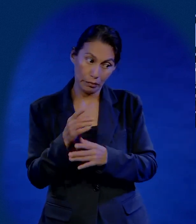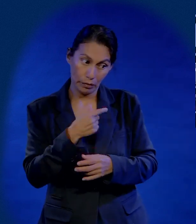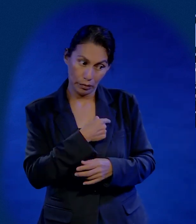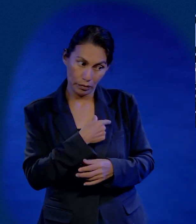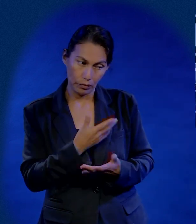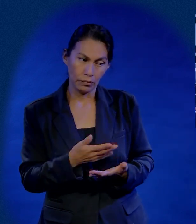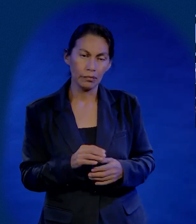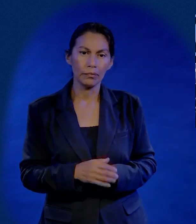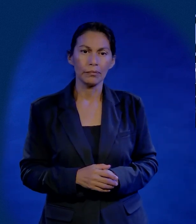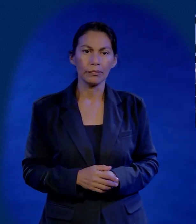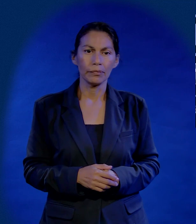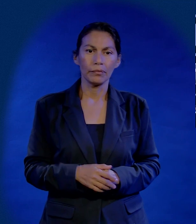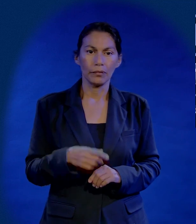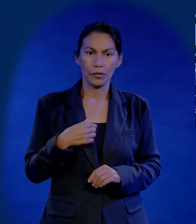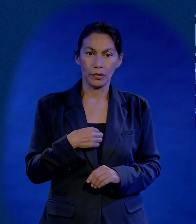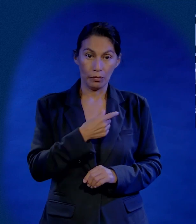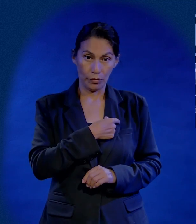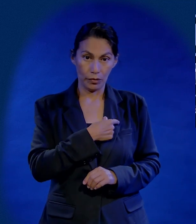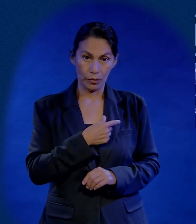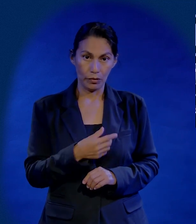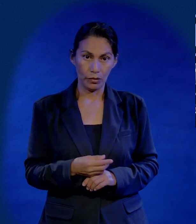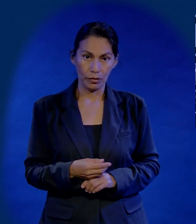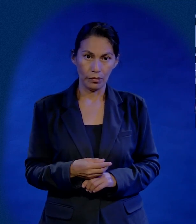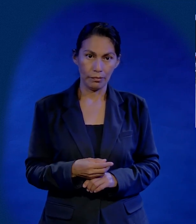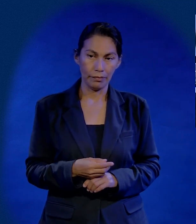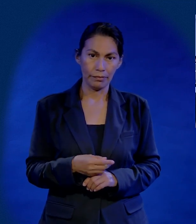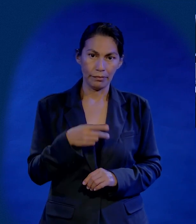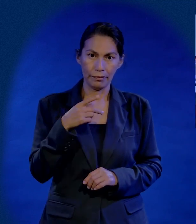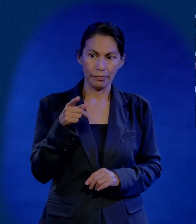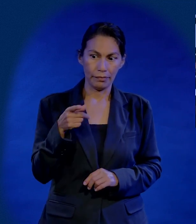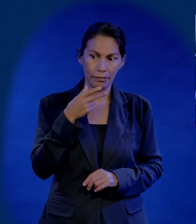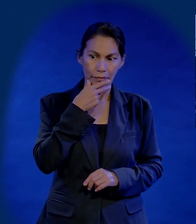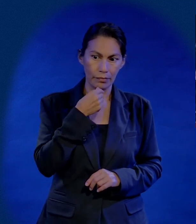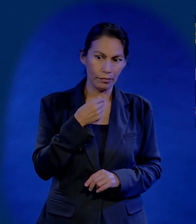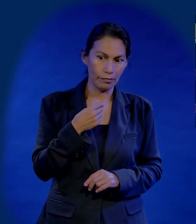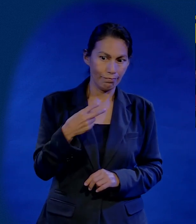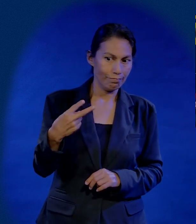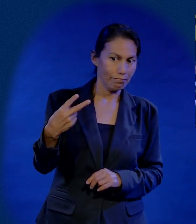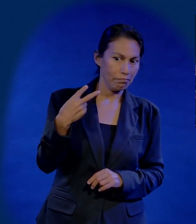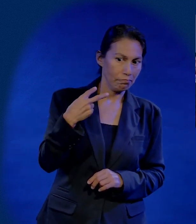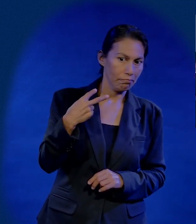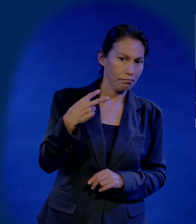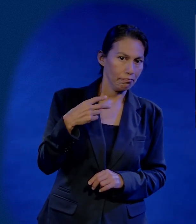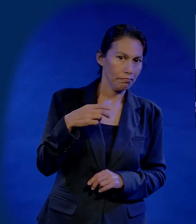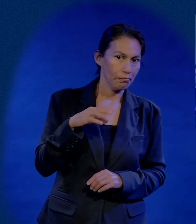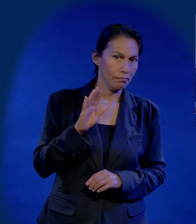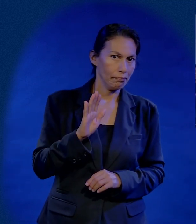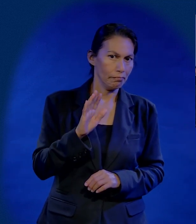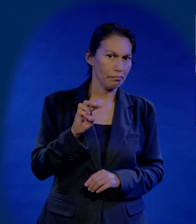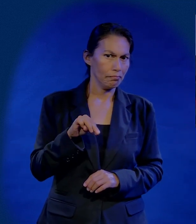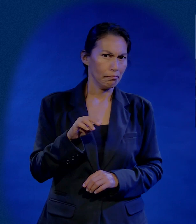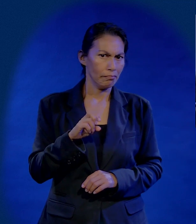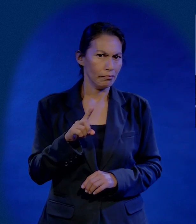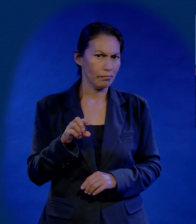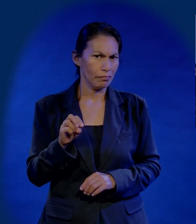Hermano, platicamos al final. Déjeme ir a la investidura. Fui a la investidura, pero yo estuve incómodo porque él me miraba así como diciendo,